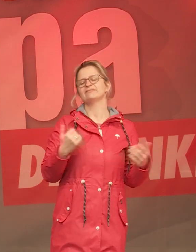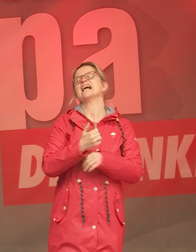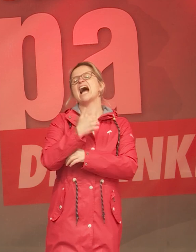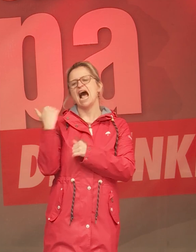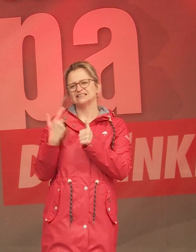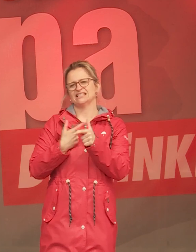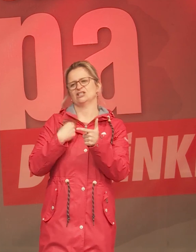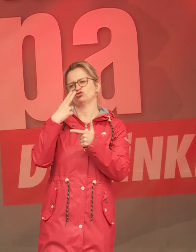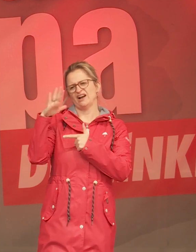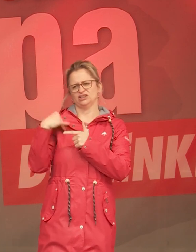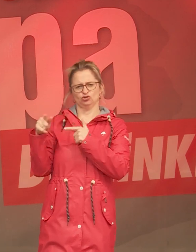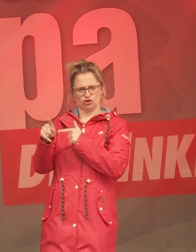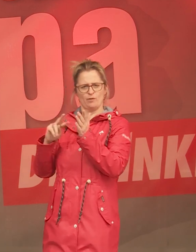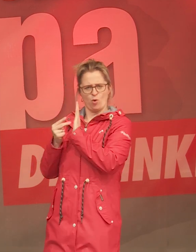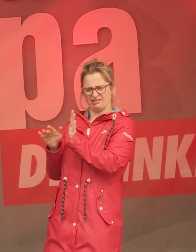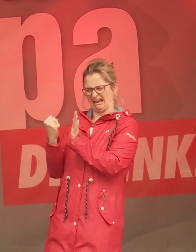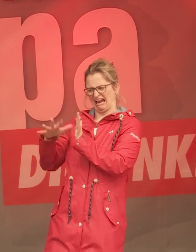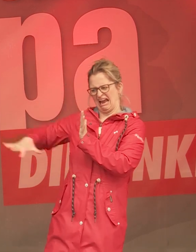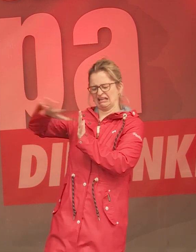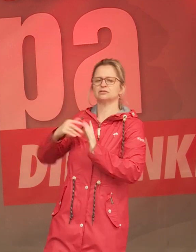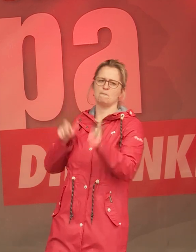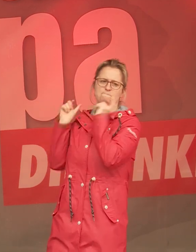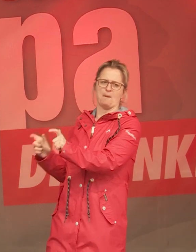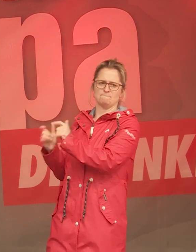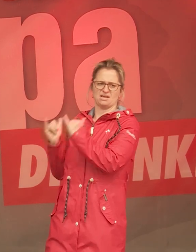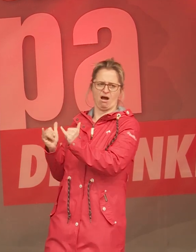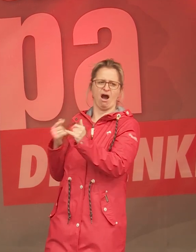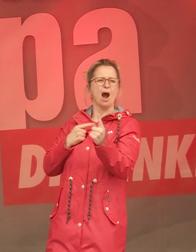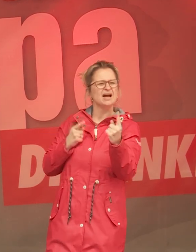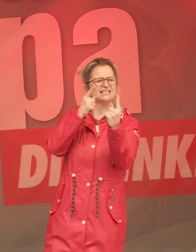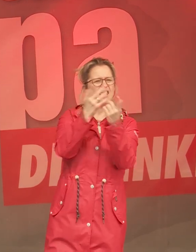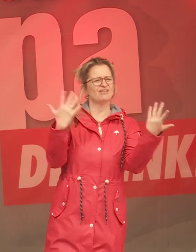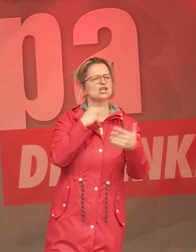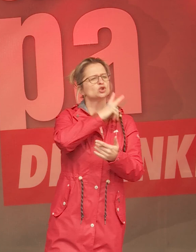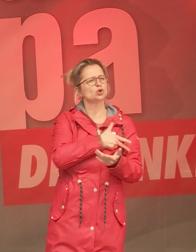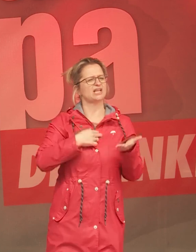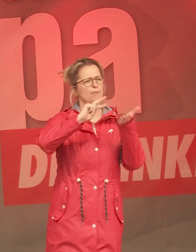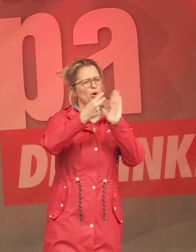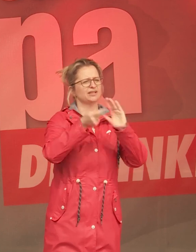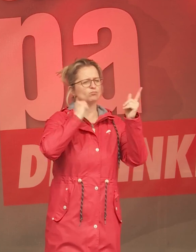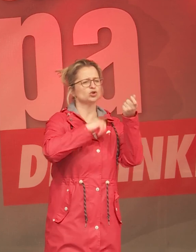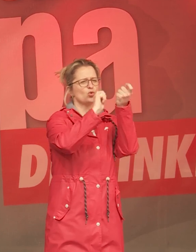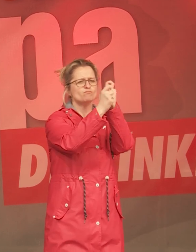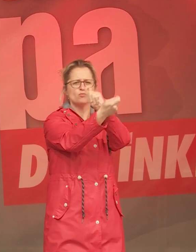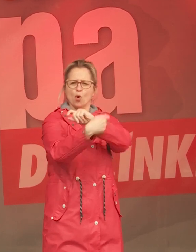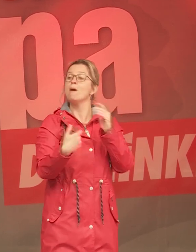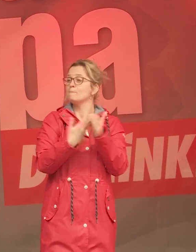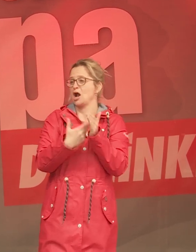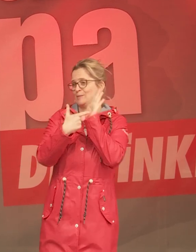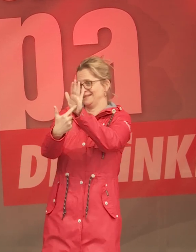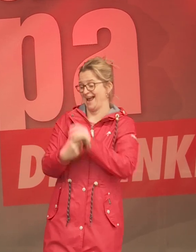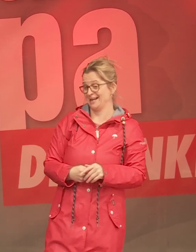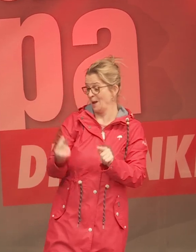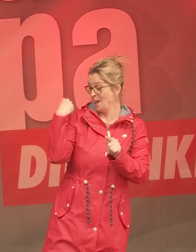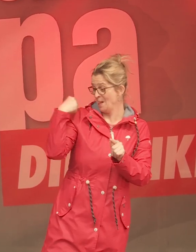Politik der Rechten stellen. Nein, weil wir auch für eine andere Sozialpolitik kämpfen. Und um euch und ihnen ein Beispiel zu geben, wir haben es geschafft, in